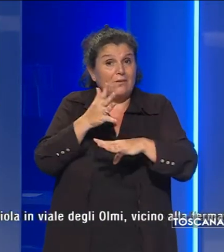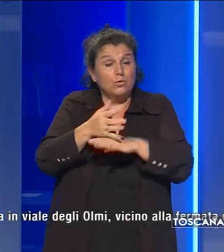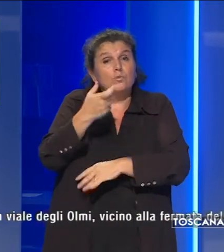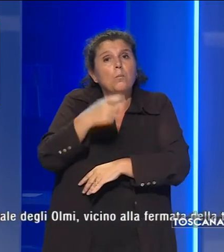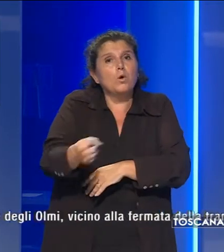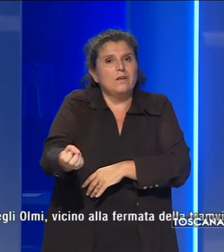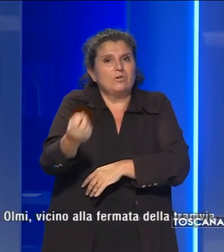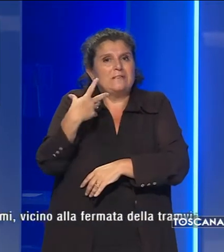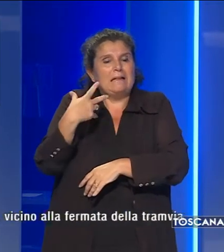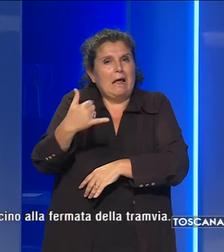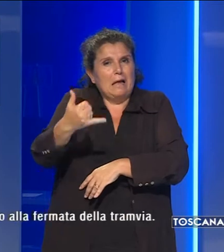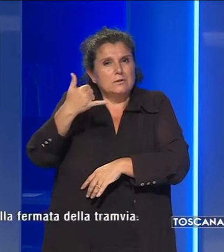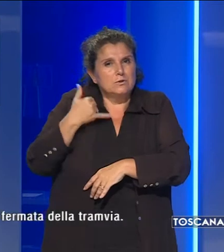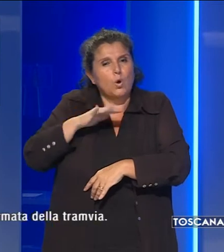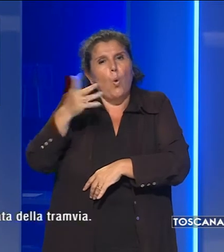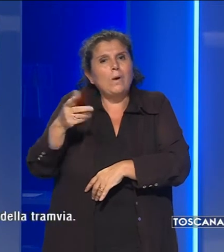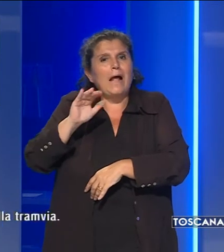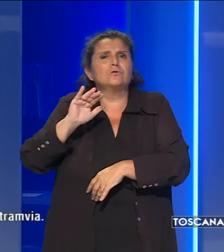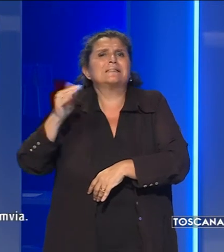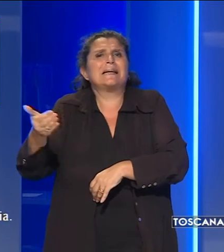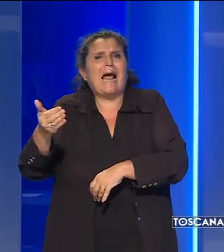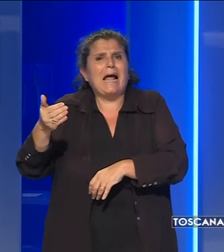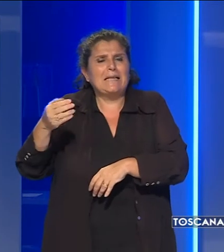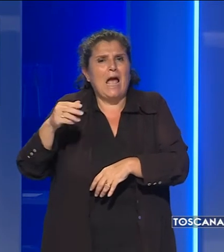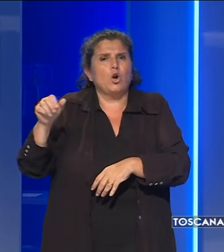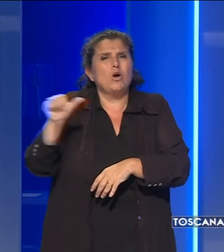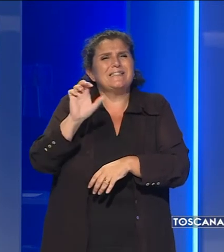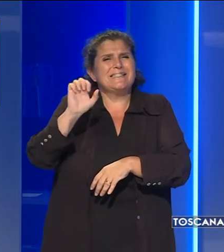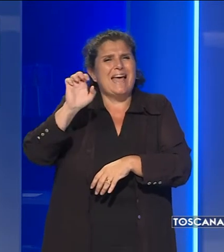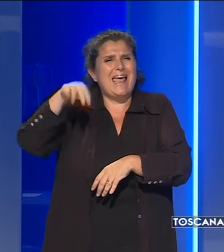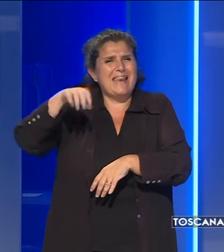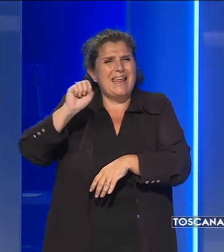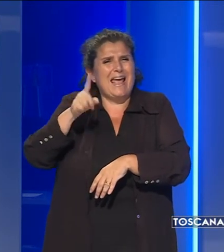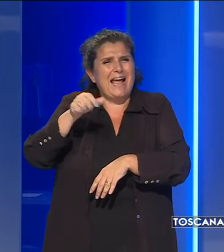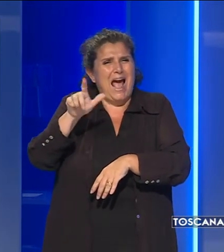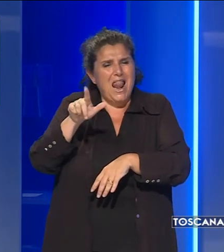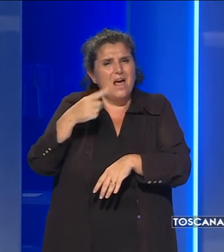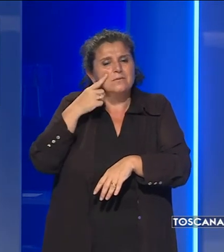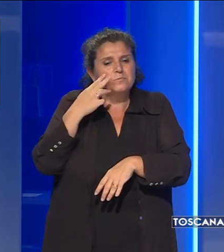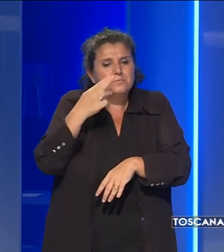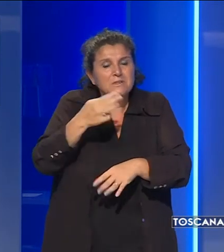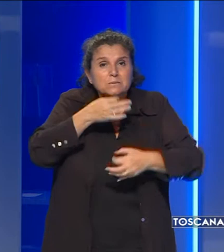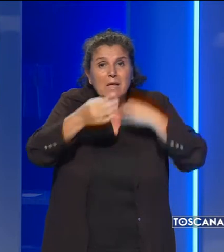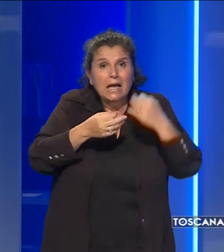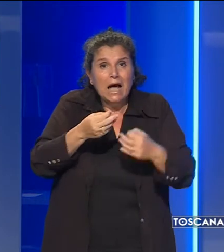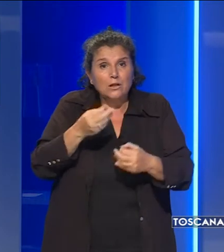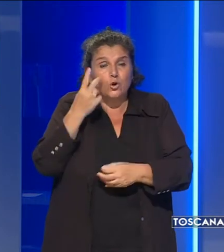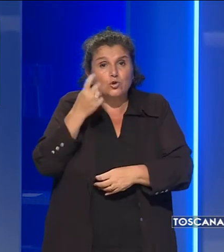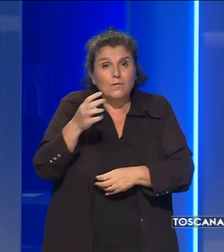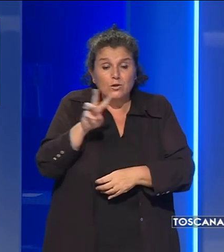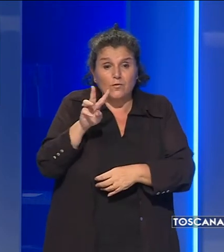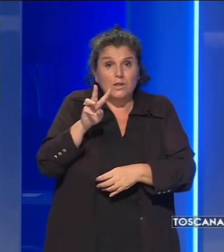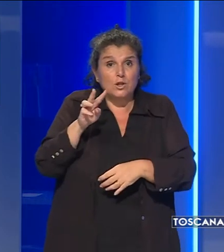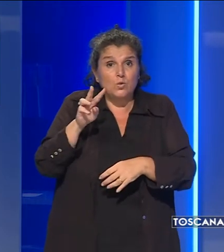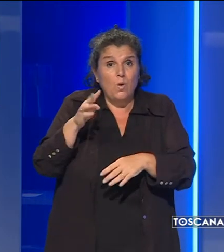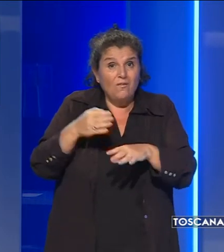dopo la segnalazione di un altro straniero, un senegalese che ha spiegato di aver trovato il 22enne a terra